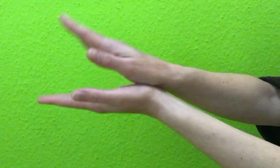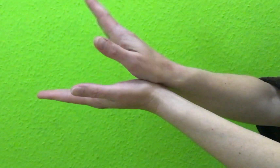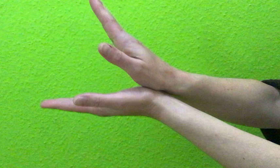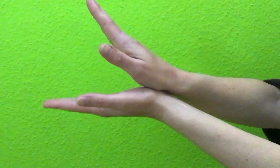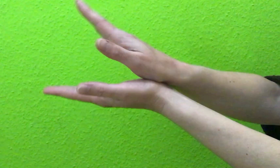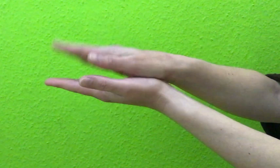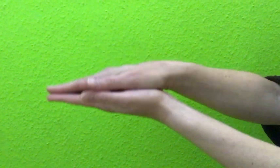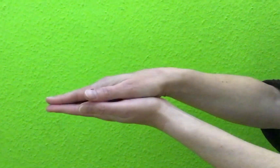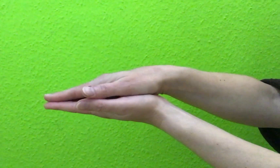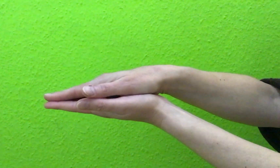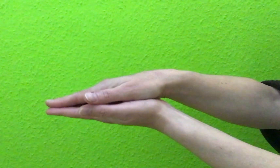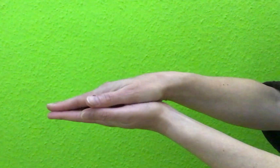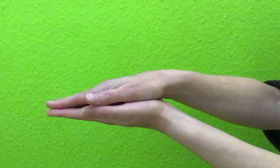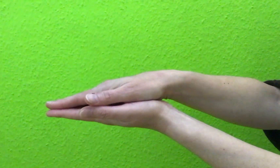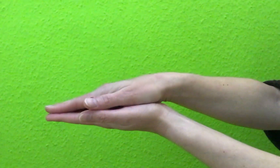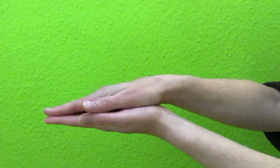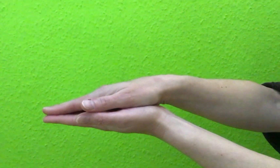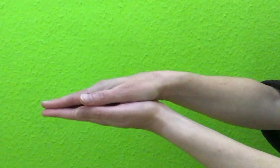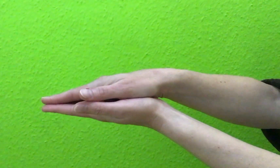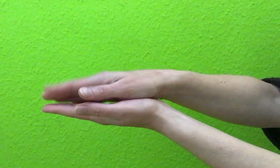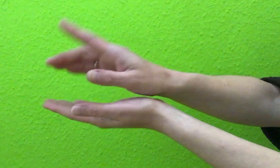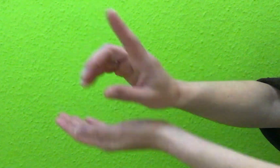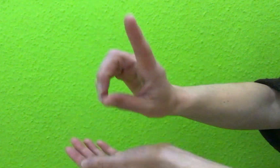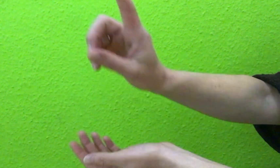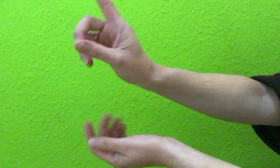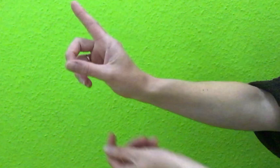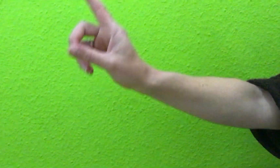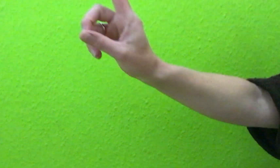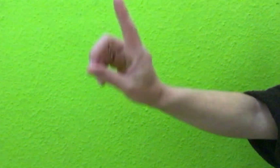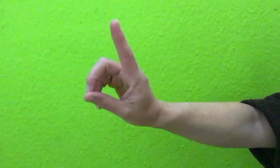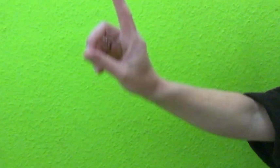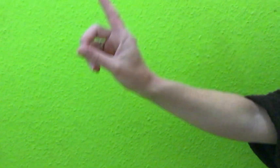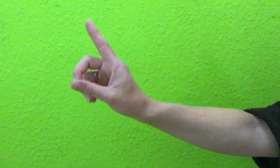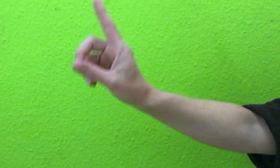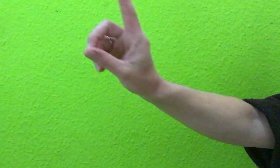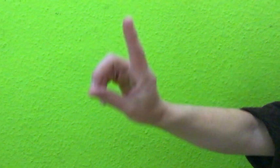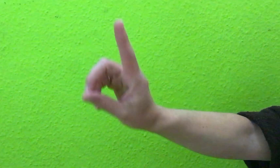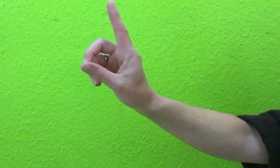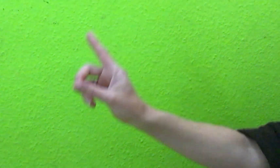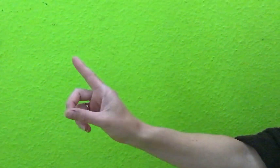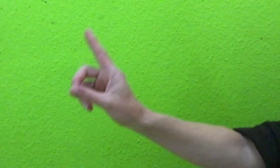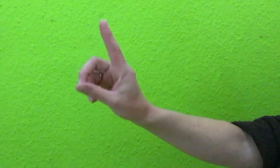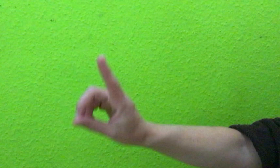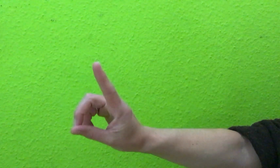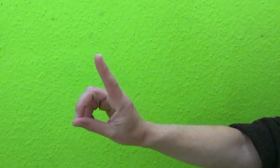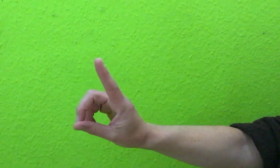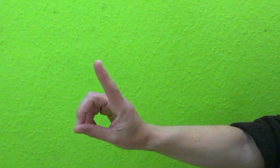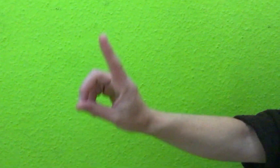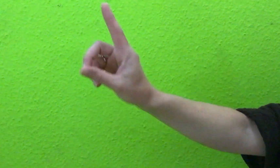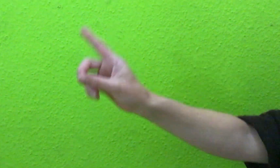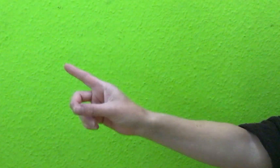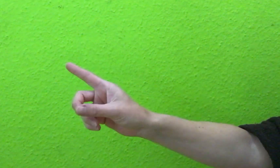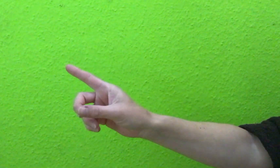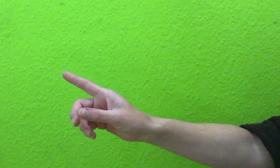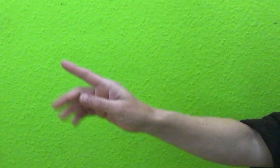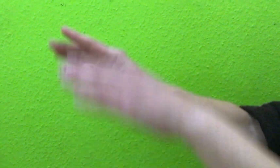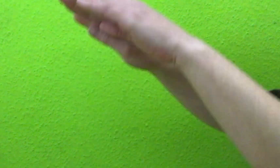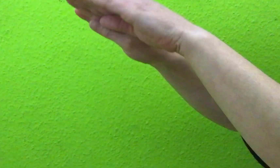Christian auf. Doch der Christian, der sagt, nein, Krokodil, lass das sein, sonst sperr ich dich in